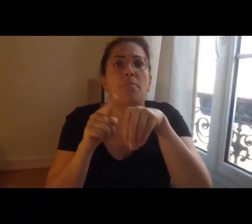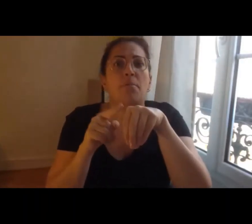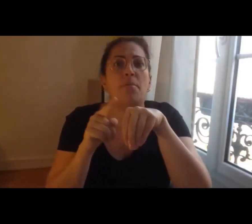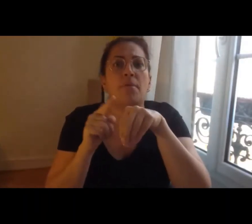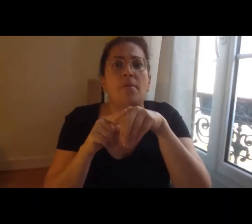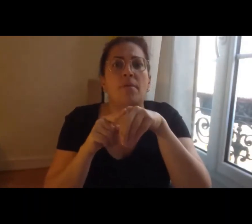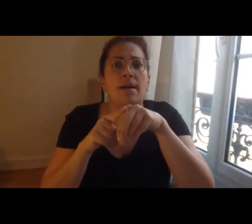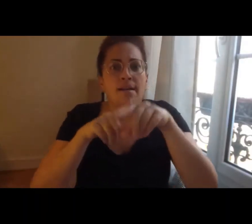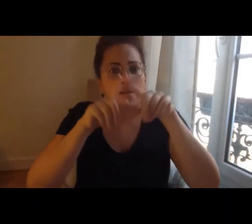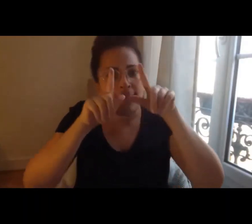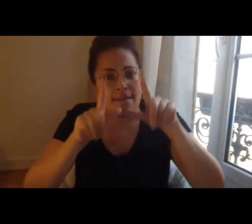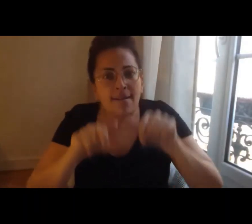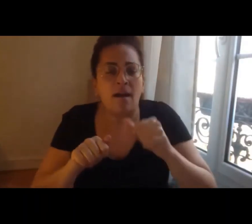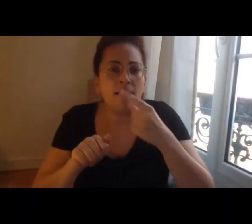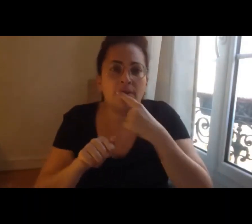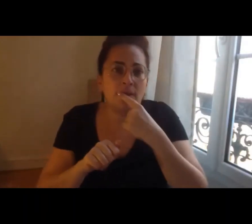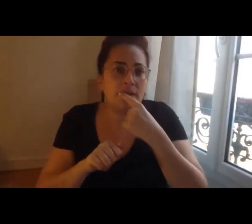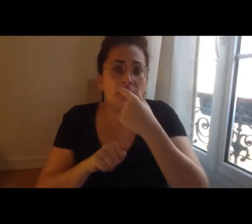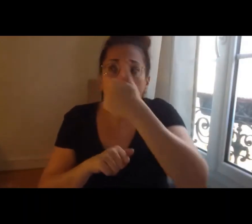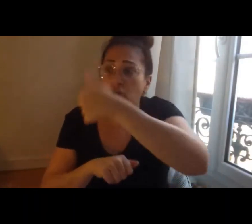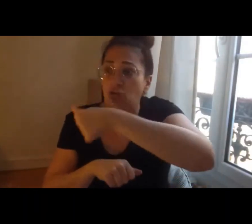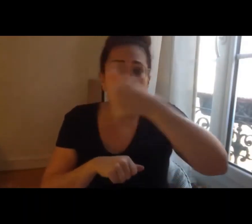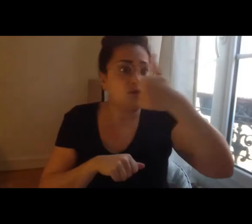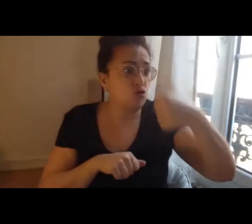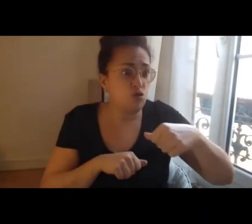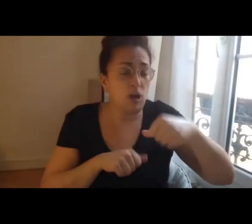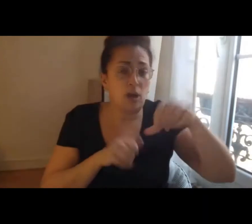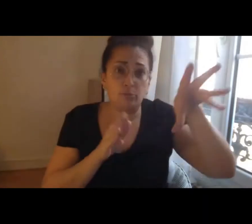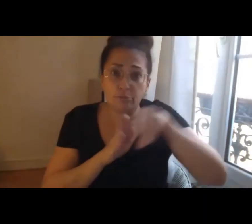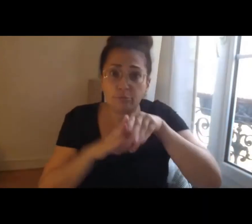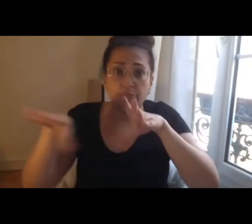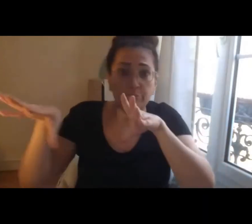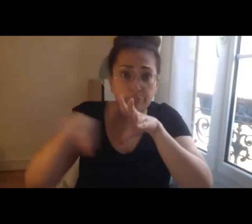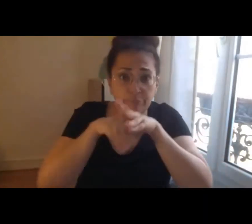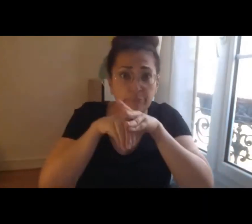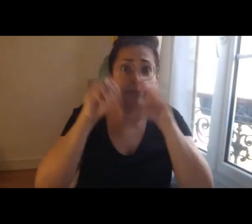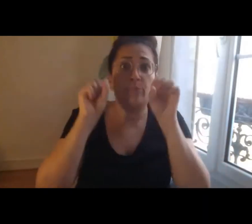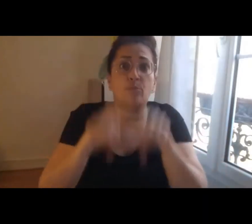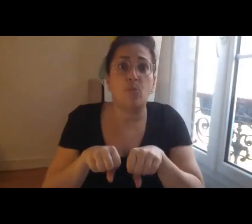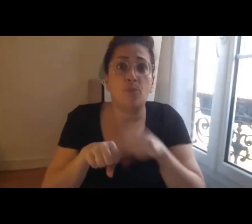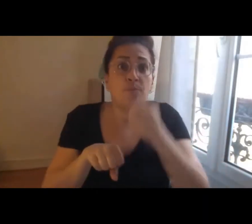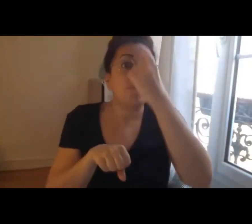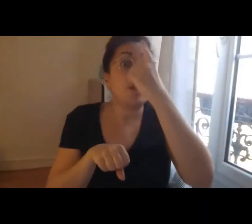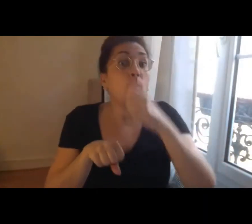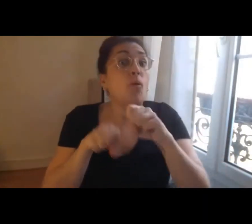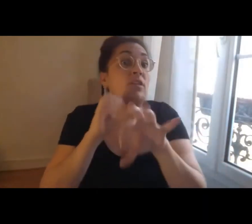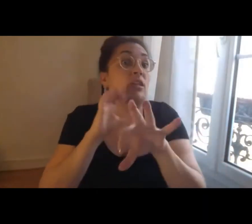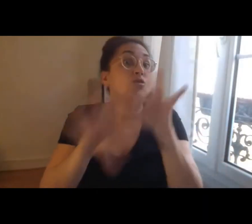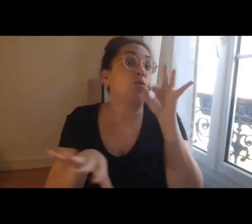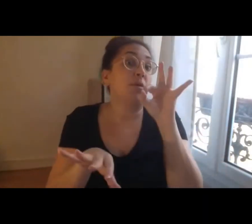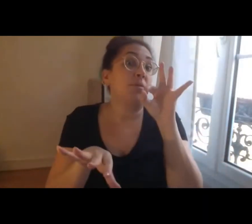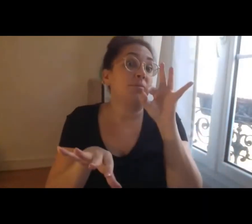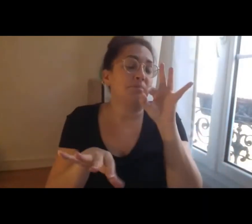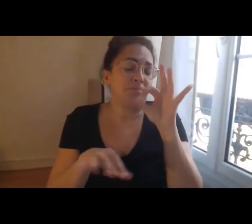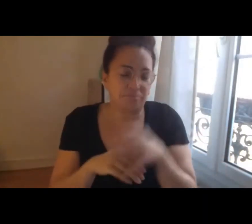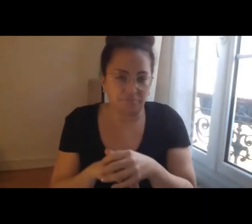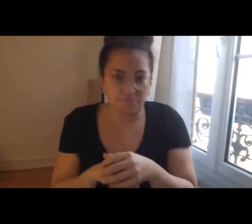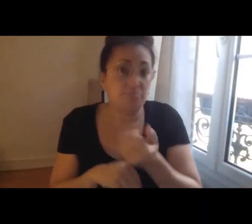pour retenir et pour sélectionner les projets. Donc, ça, c'était le deuxième point